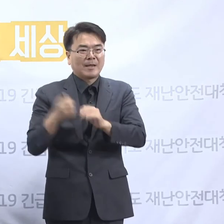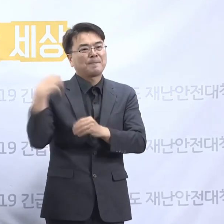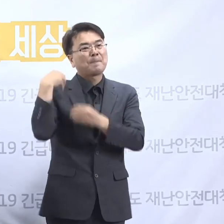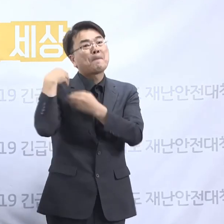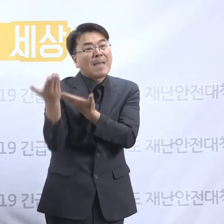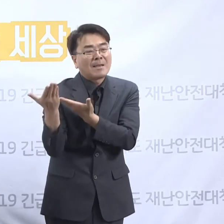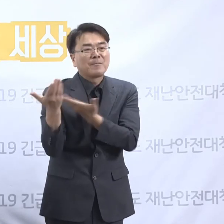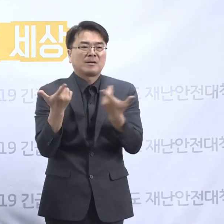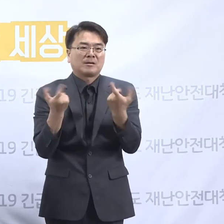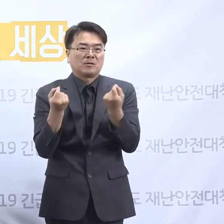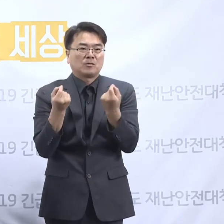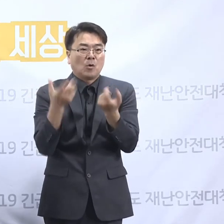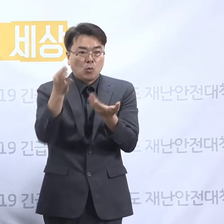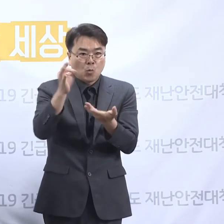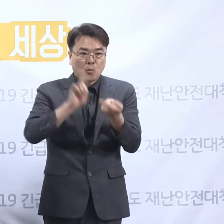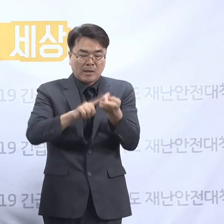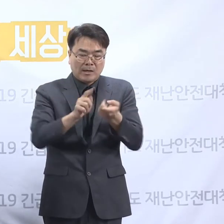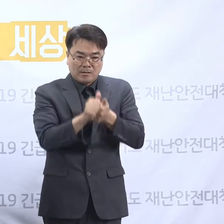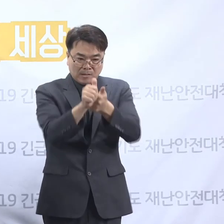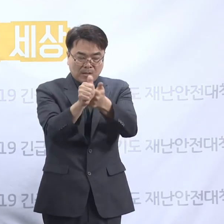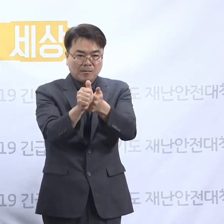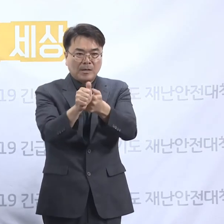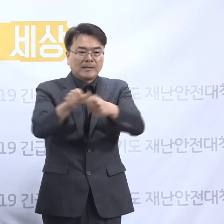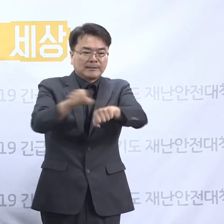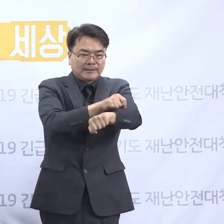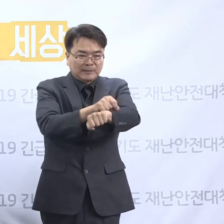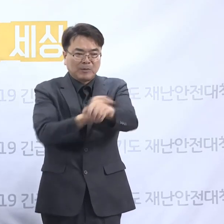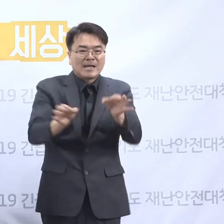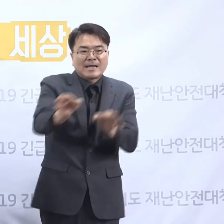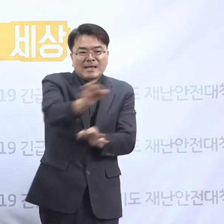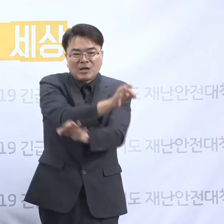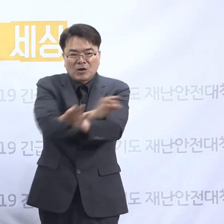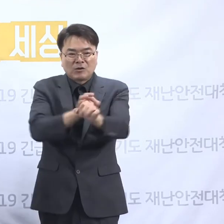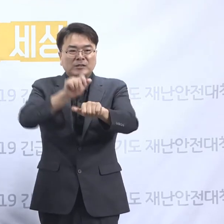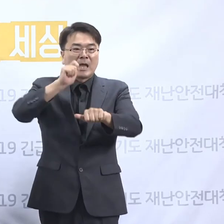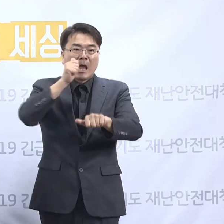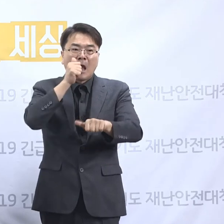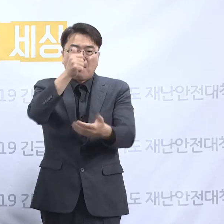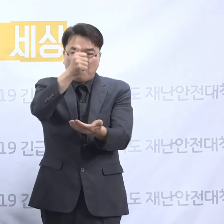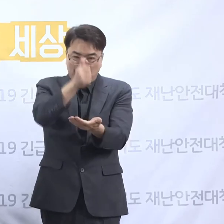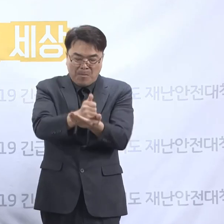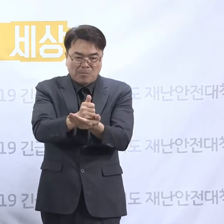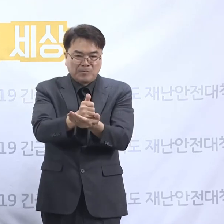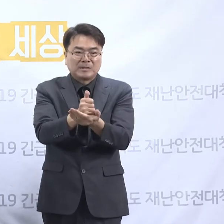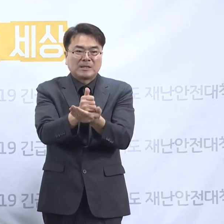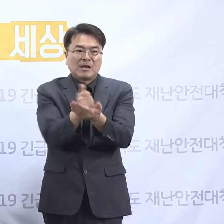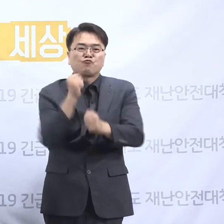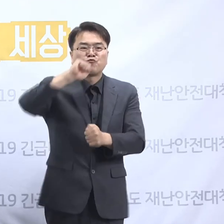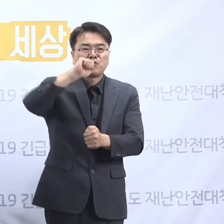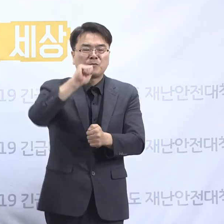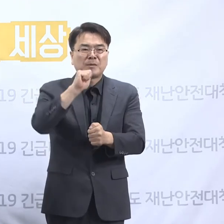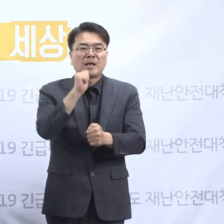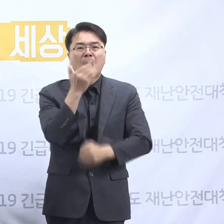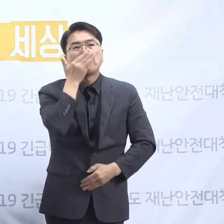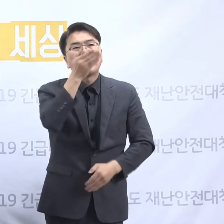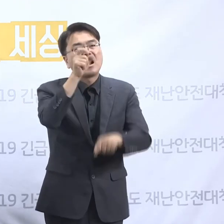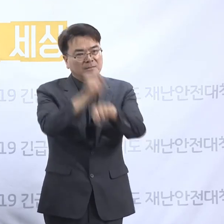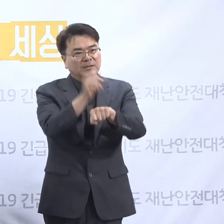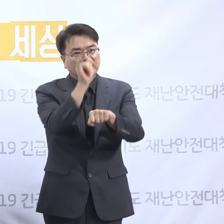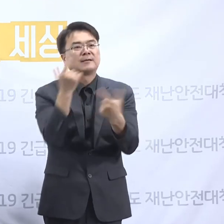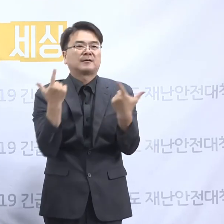그리고 이것의 액수에 따라서 특정 경제범죄, 가중처벌법 등의 위반의 소지가 있다고 생각합니다.